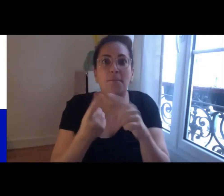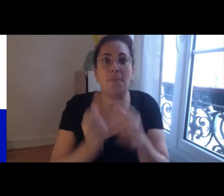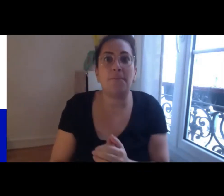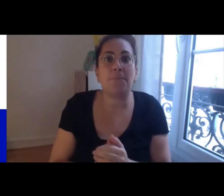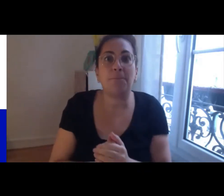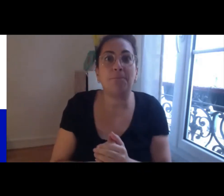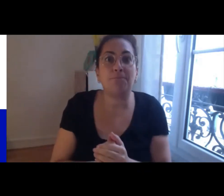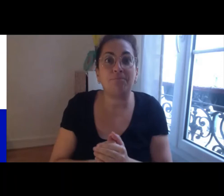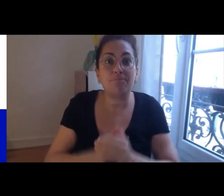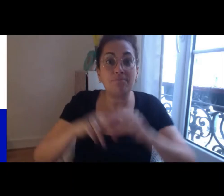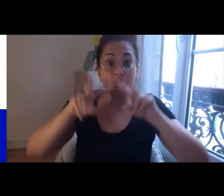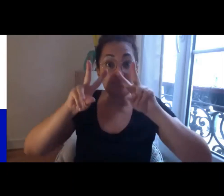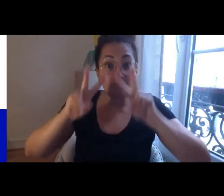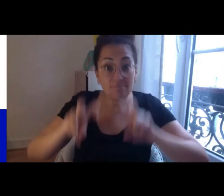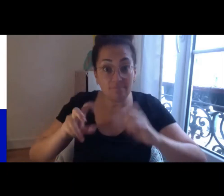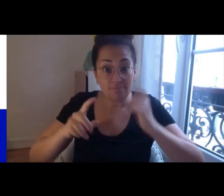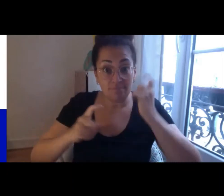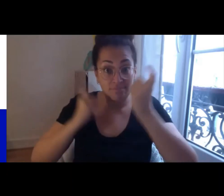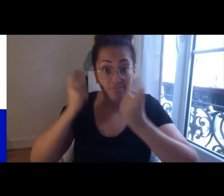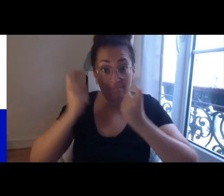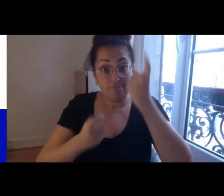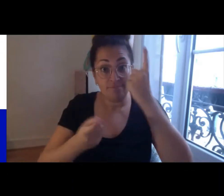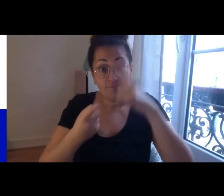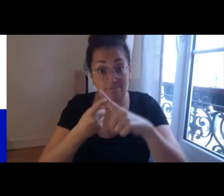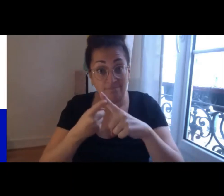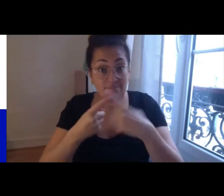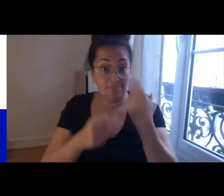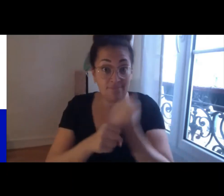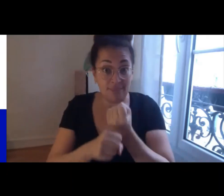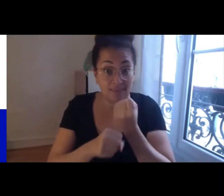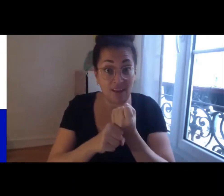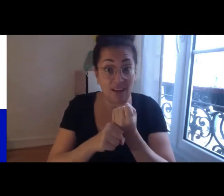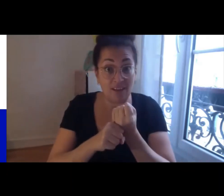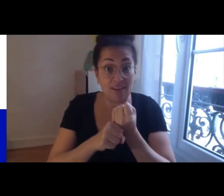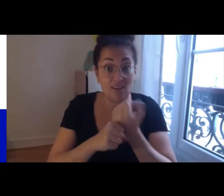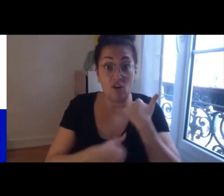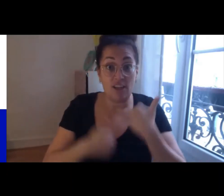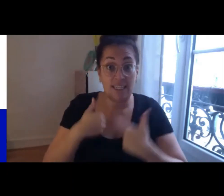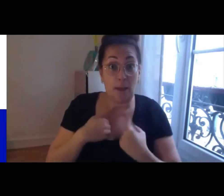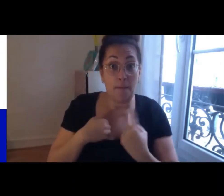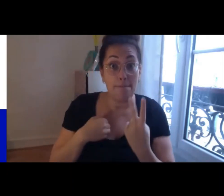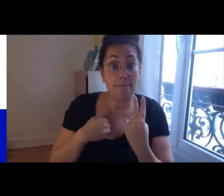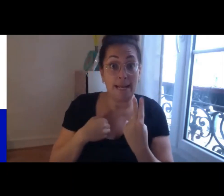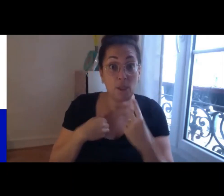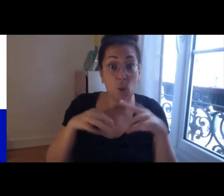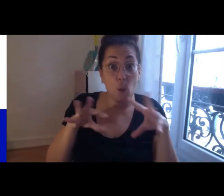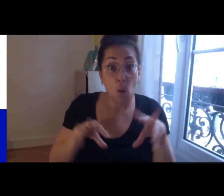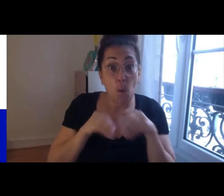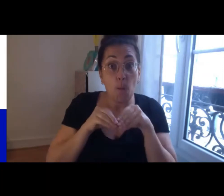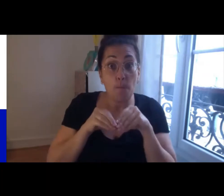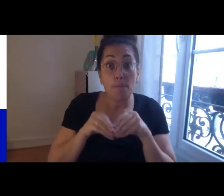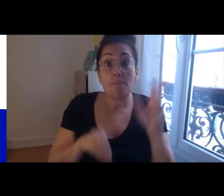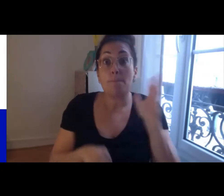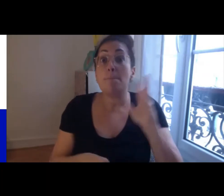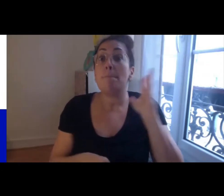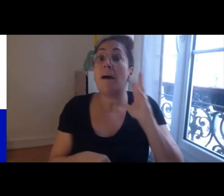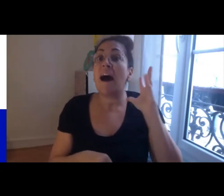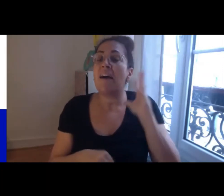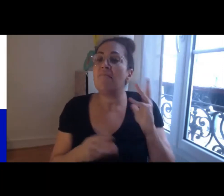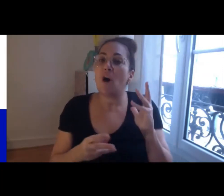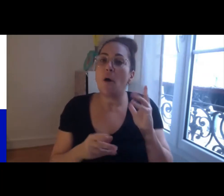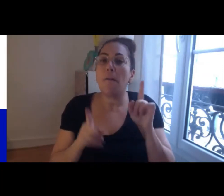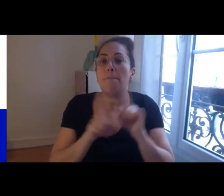recherche sur la question de l'emploi et du handicap sont des sujets qui ont longtemps été assez confidentiels les disability